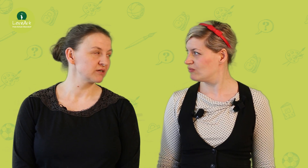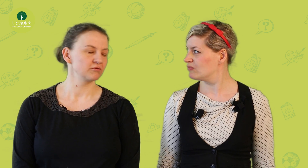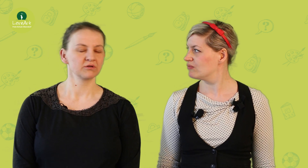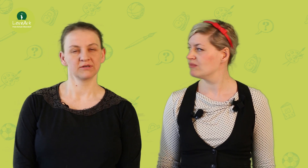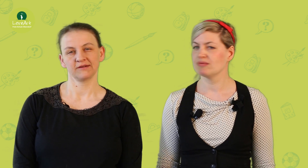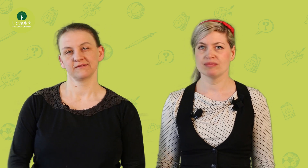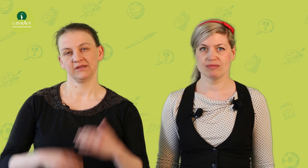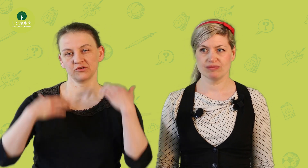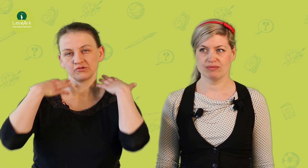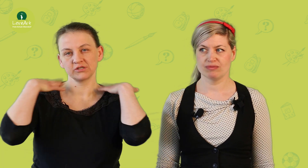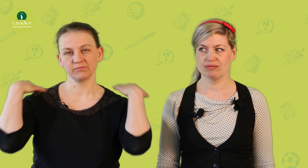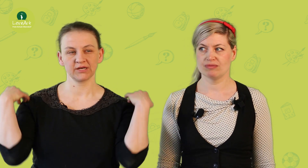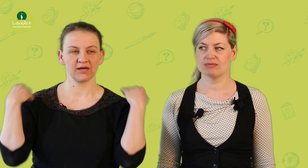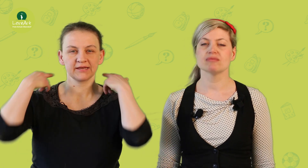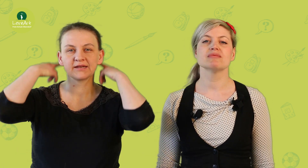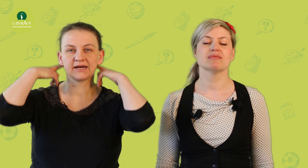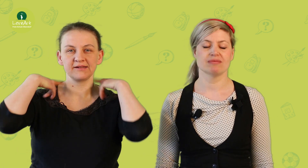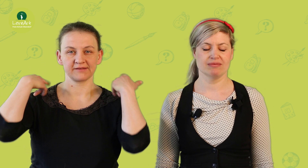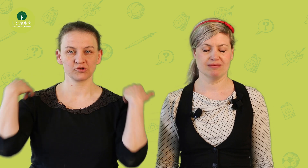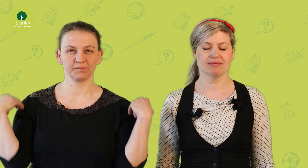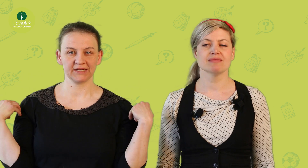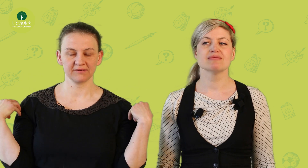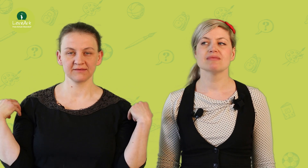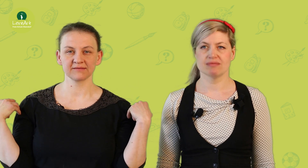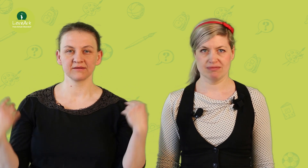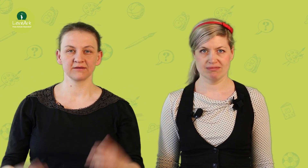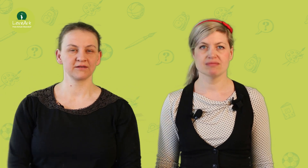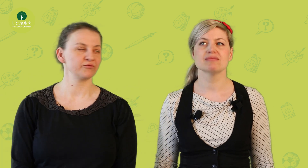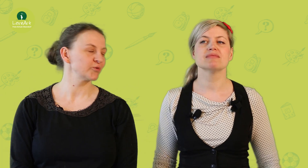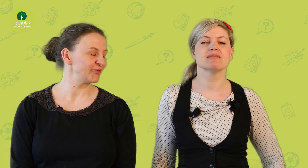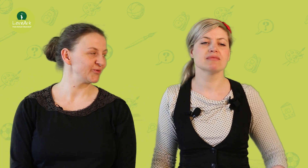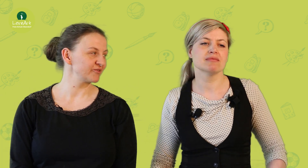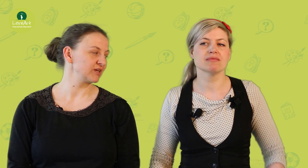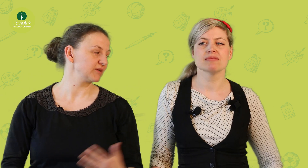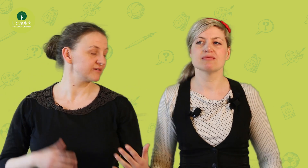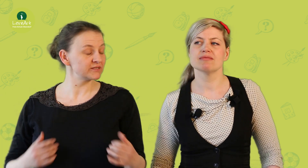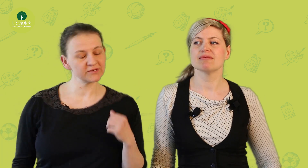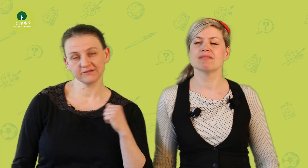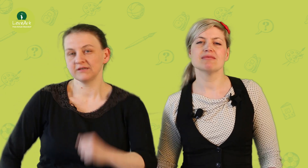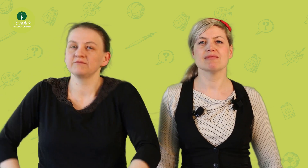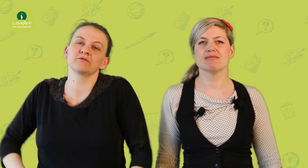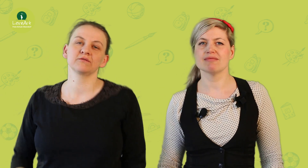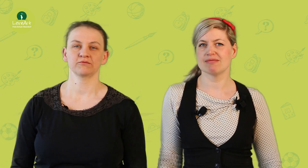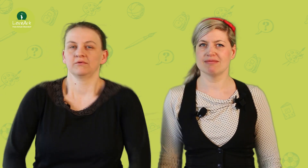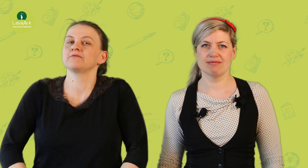gucken, dass der Schulterbereich, der Hals entspannt ist. Dafür können wir uns gegenseitig massieren, wir können so auch